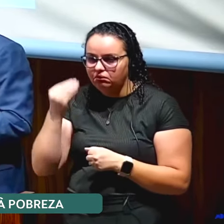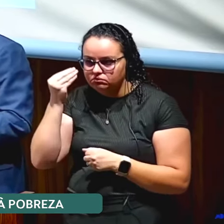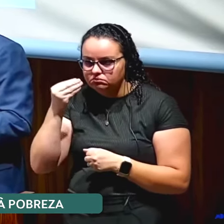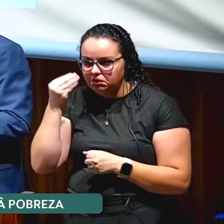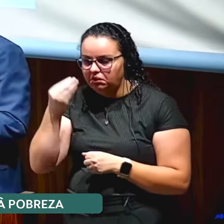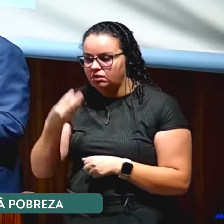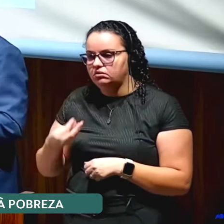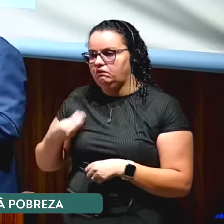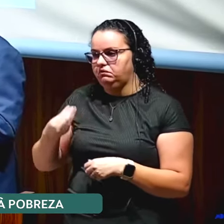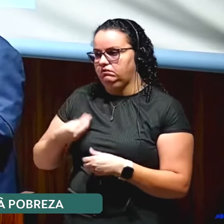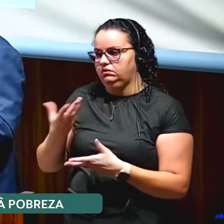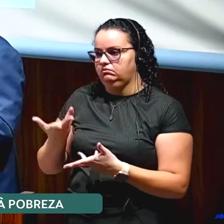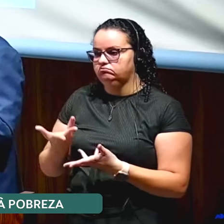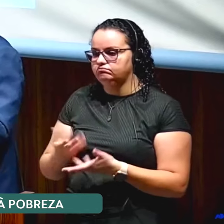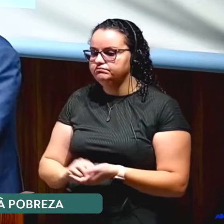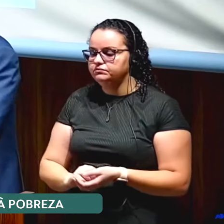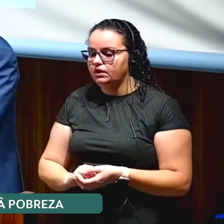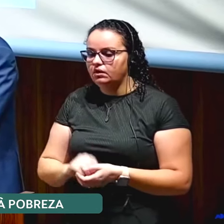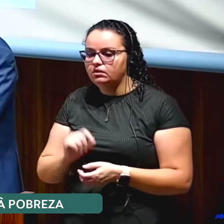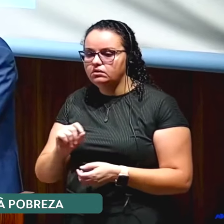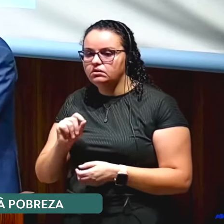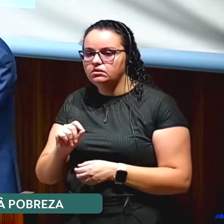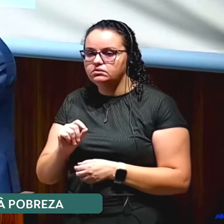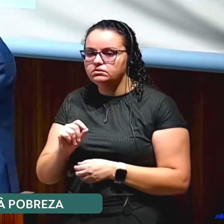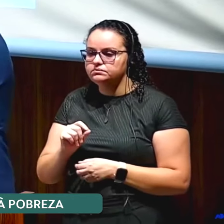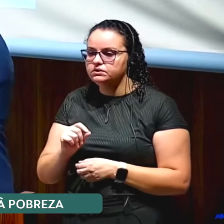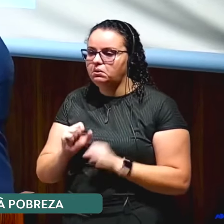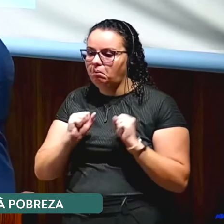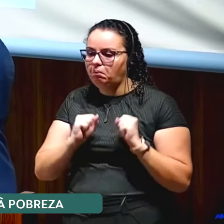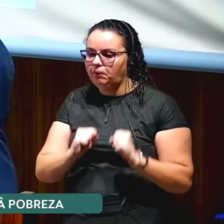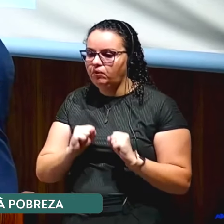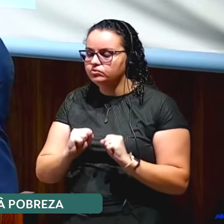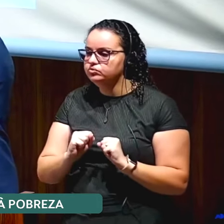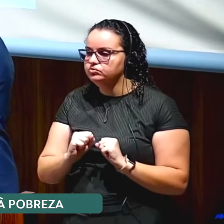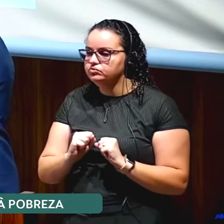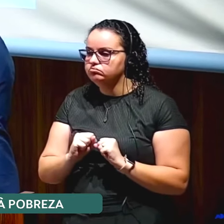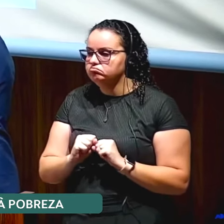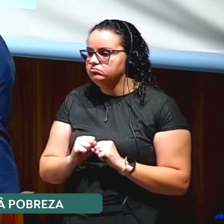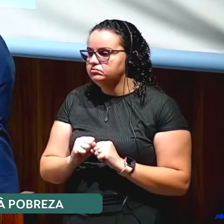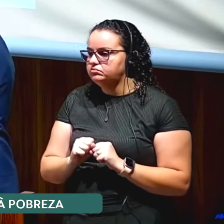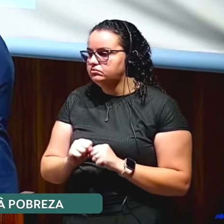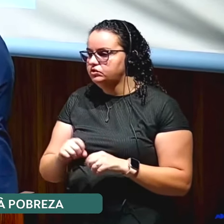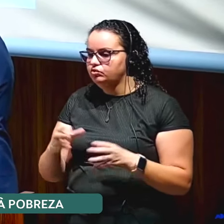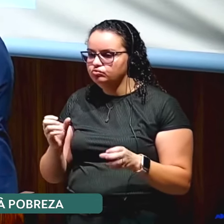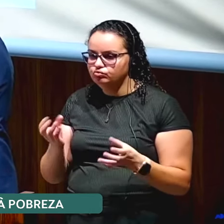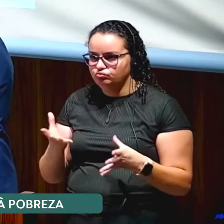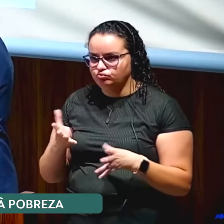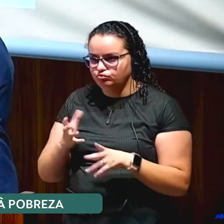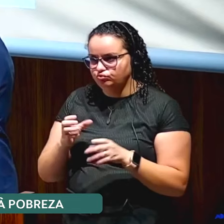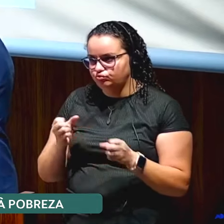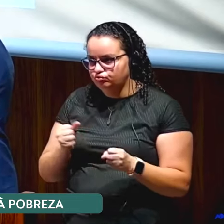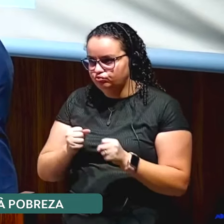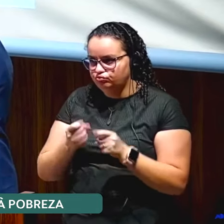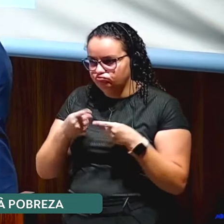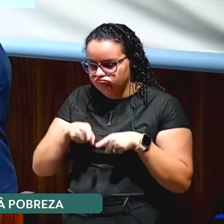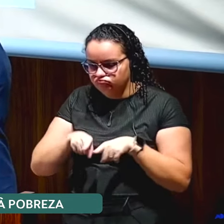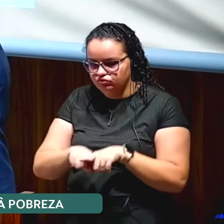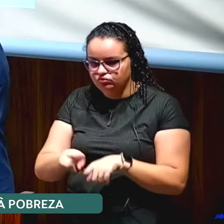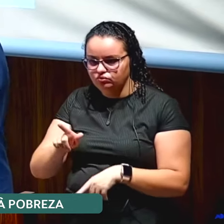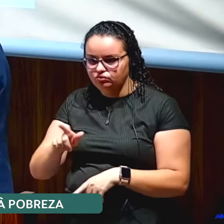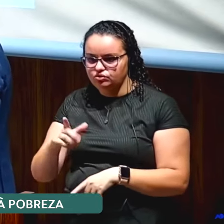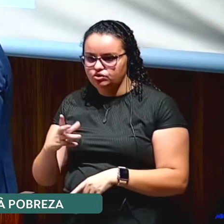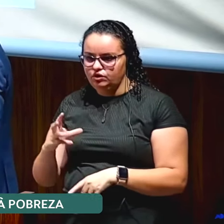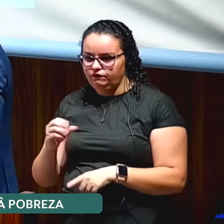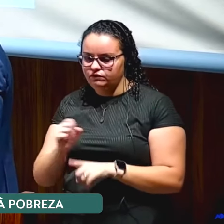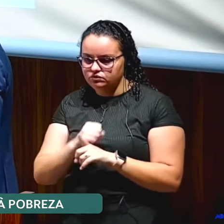vivenciada, em que possamos, no G20 Social, em novembro,